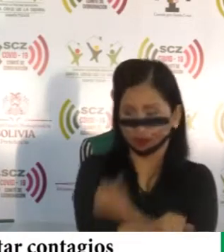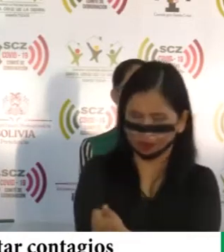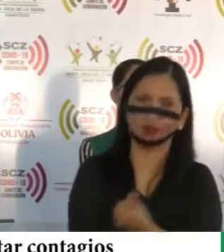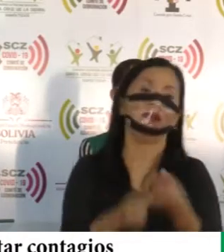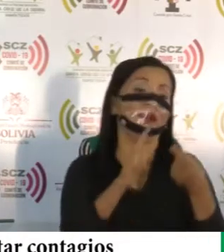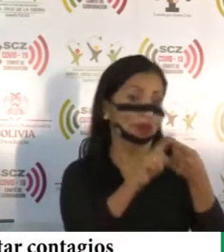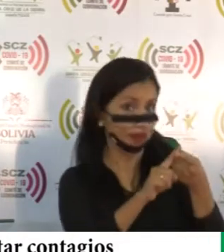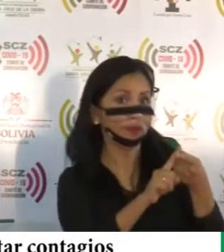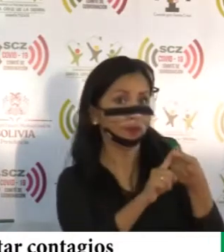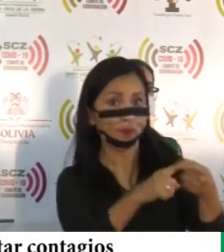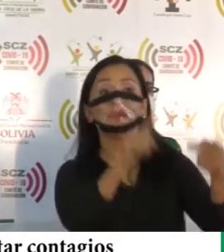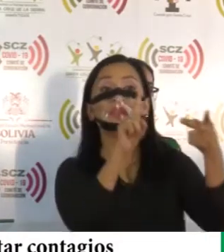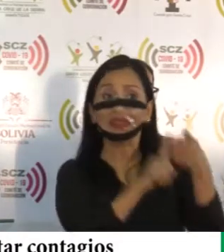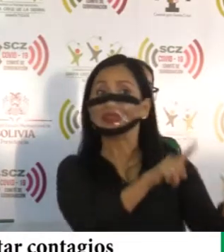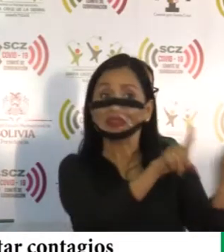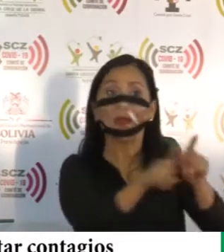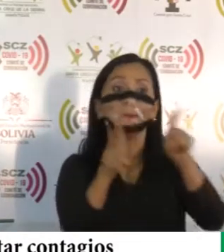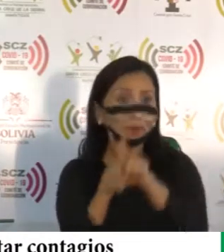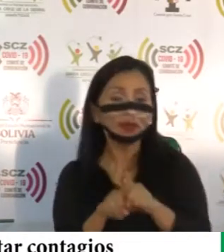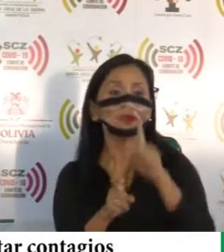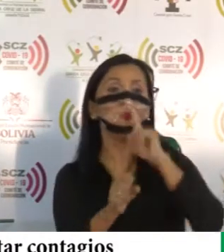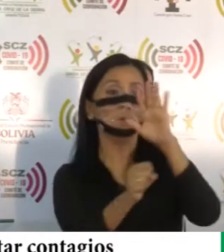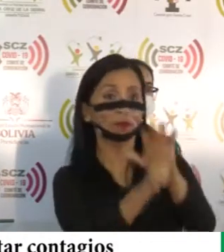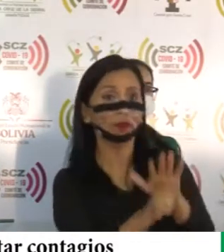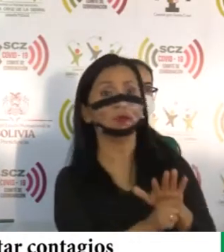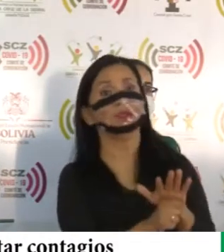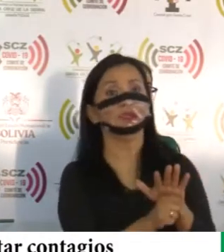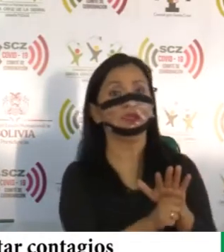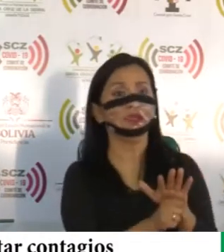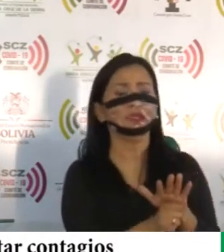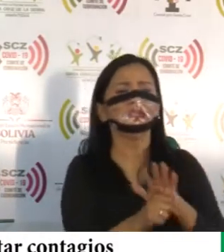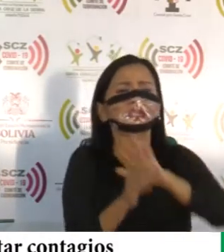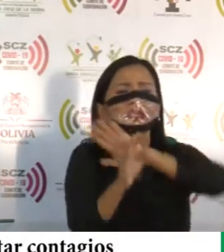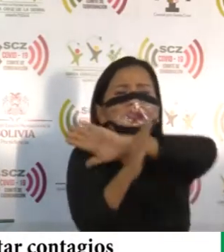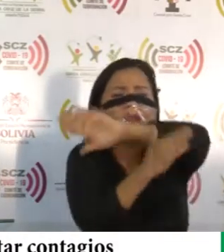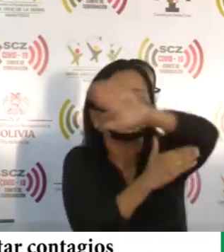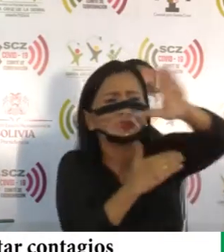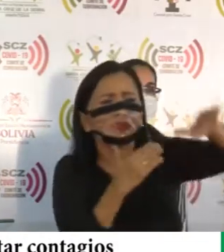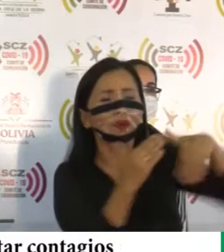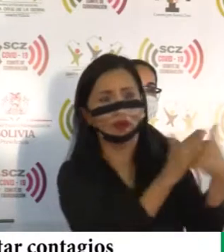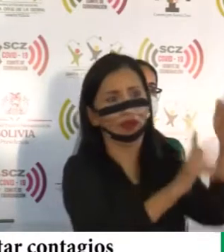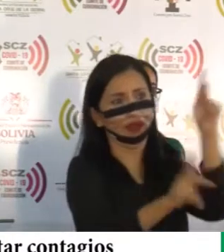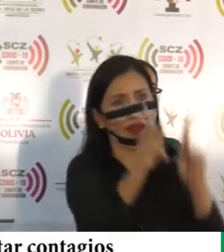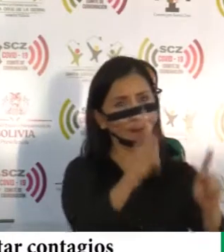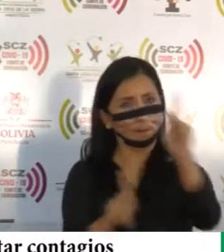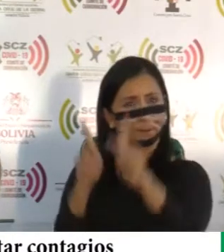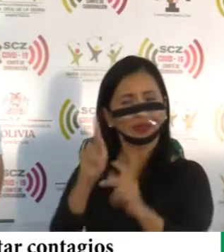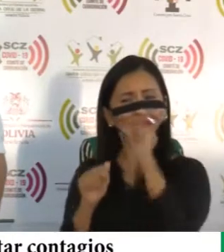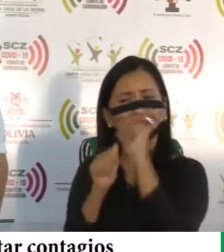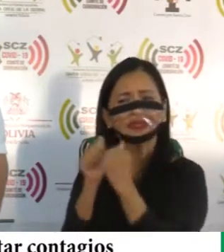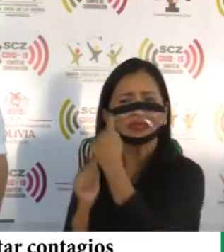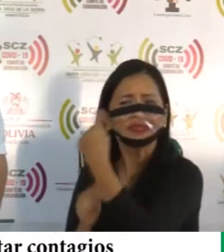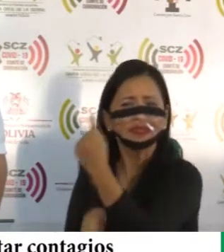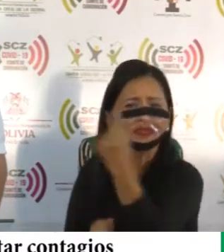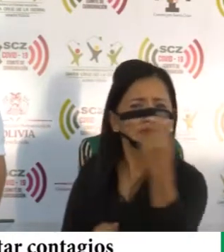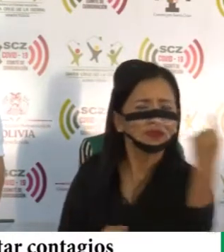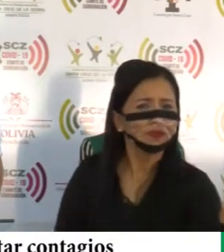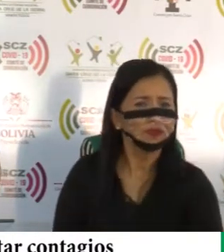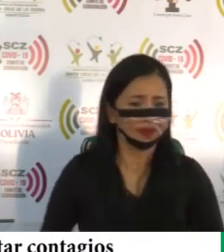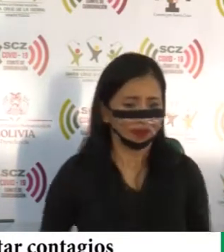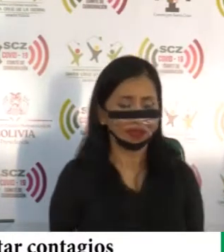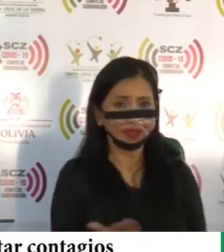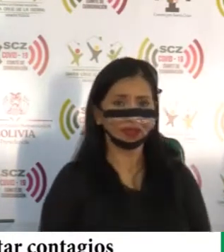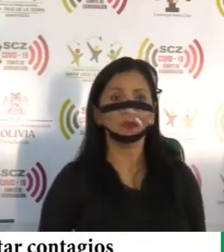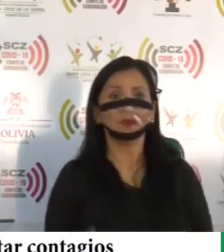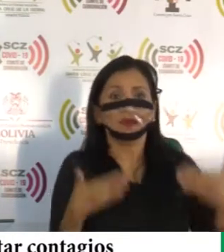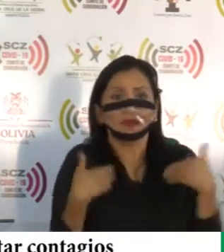pero también un compromiso de todos los ciudadanos, de cada uno de los que vivimos aquí